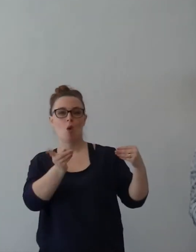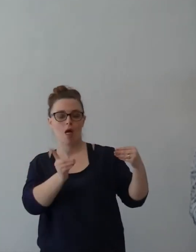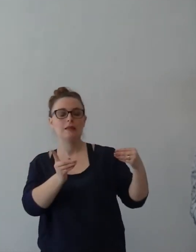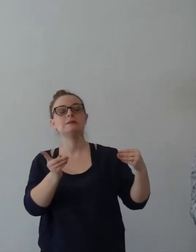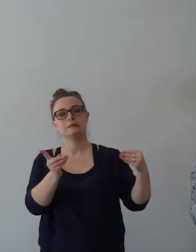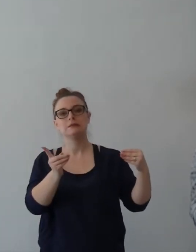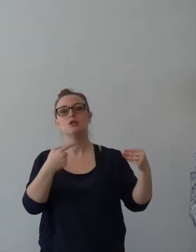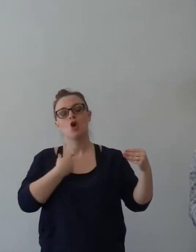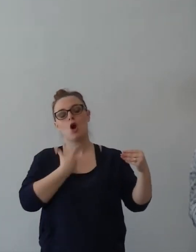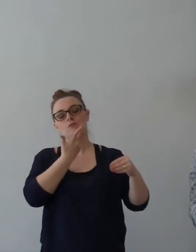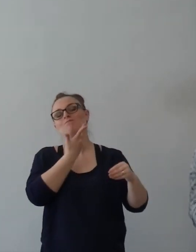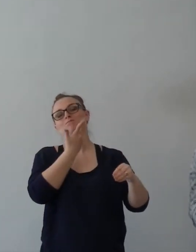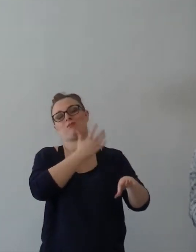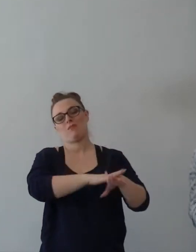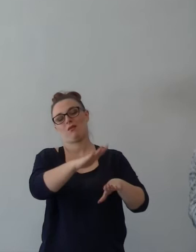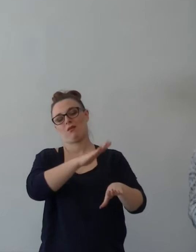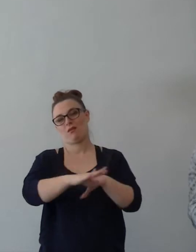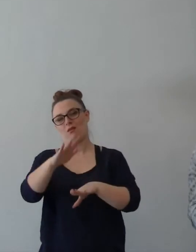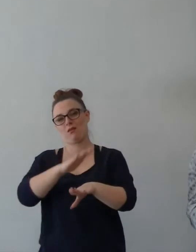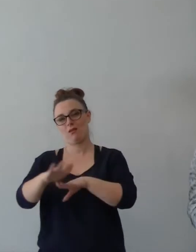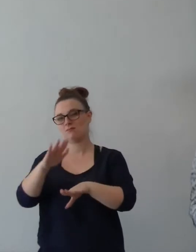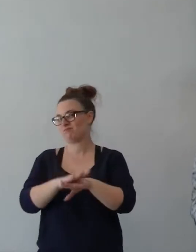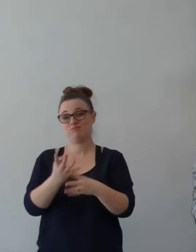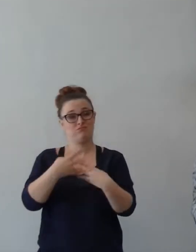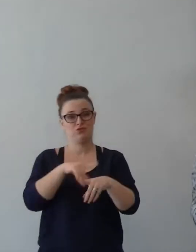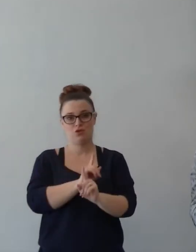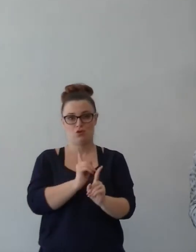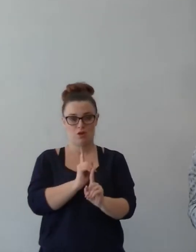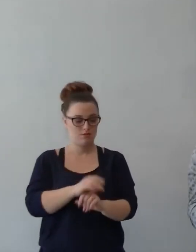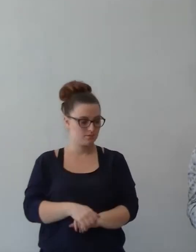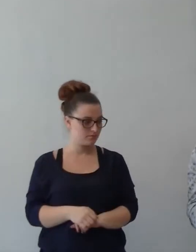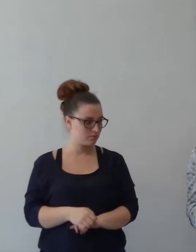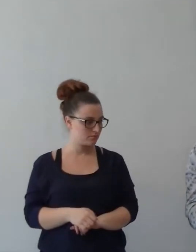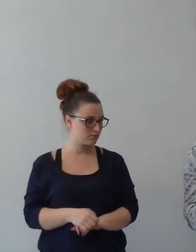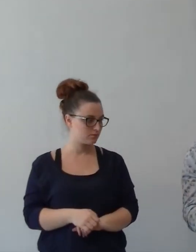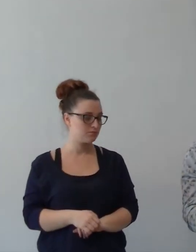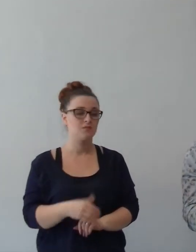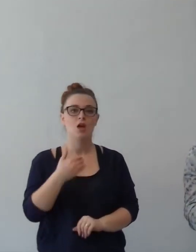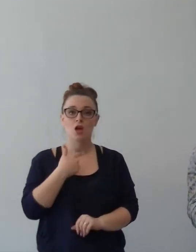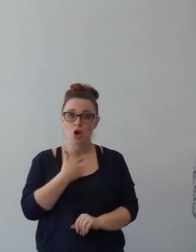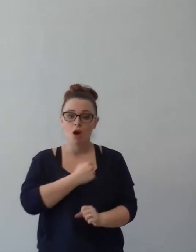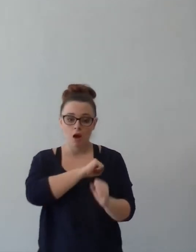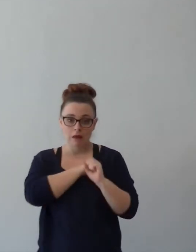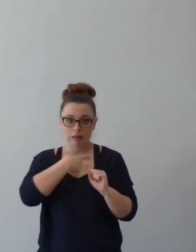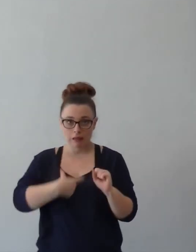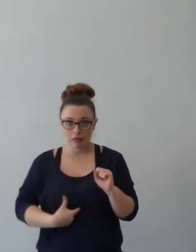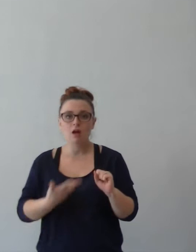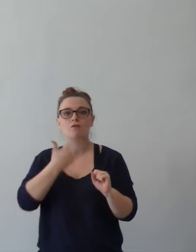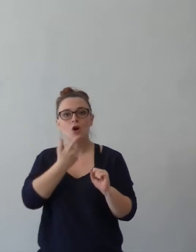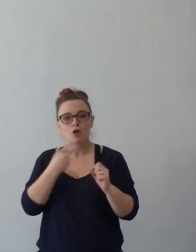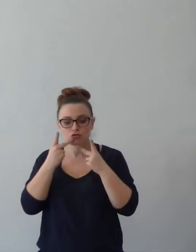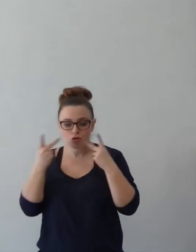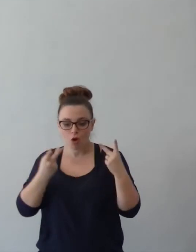ho già provato tutto quello che mi hai detto, ma non funziona. Come credente vorrei costruire la mia gioia,